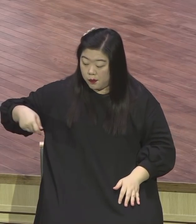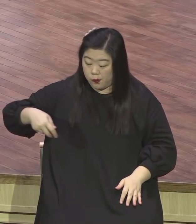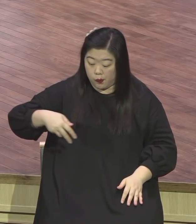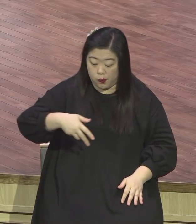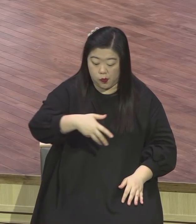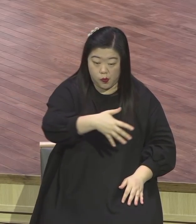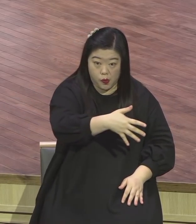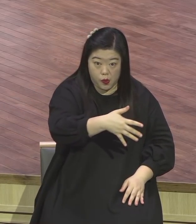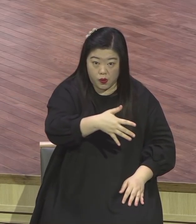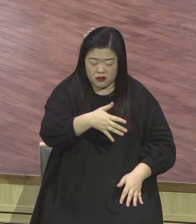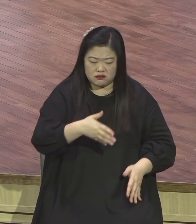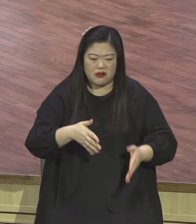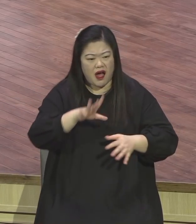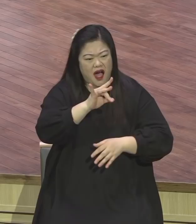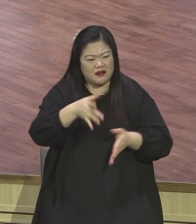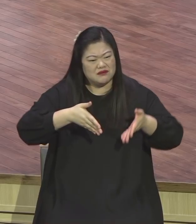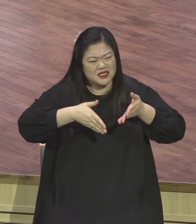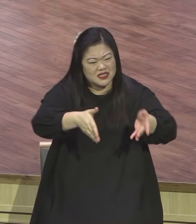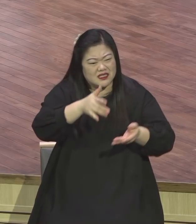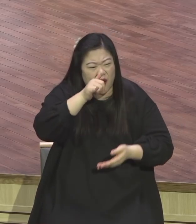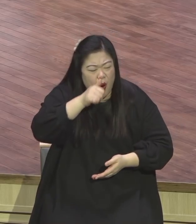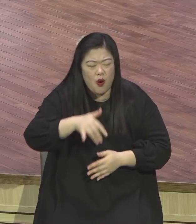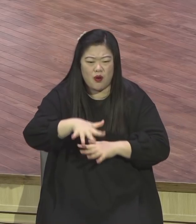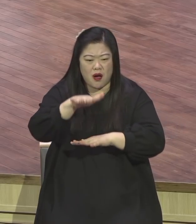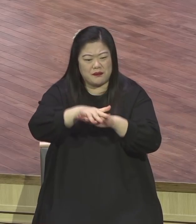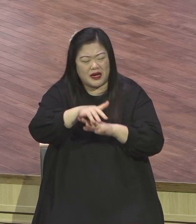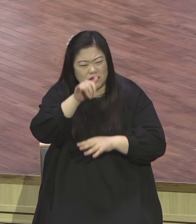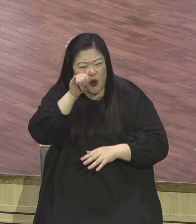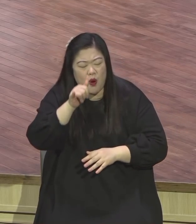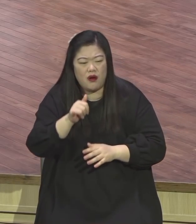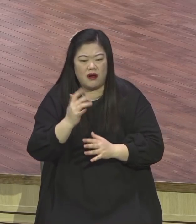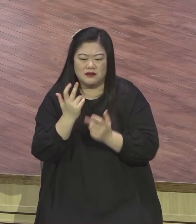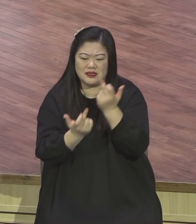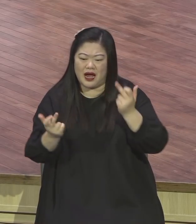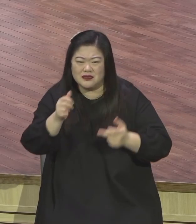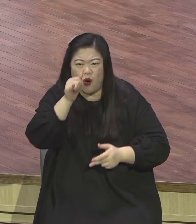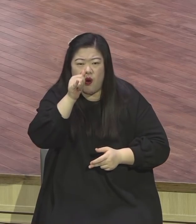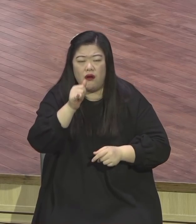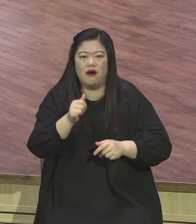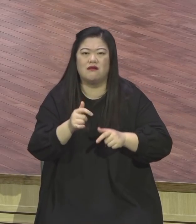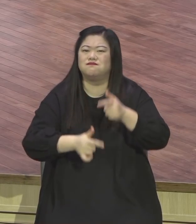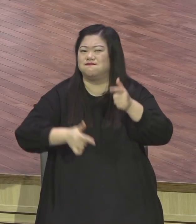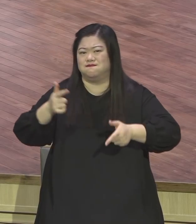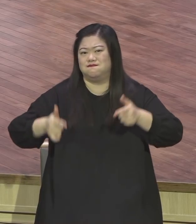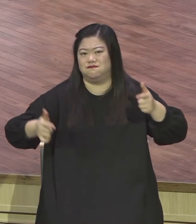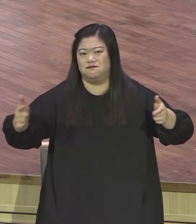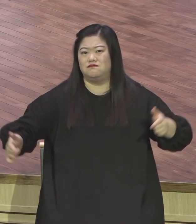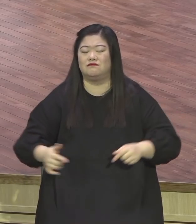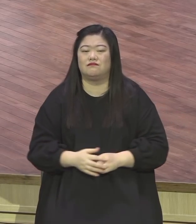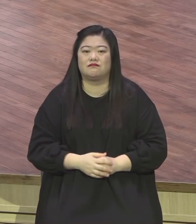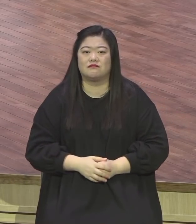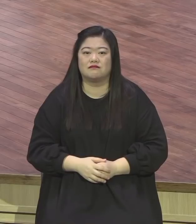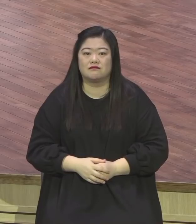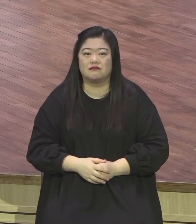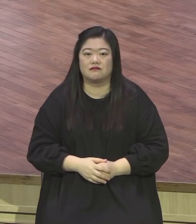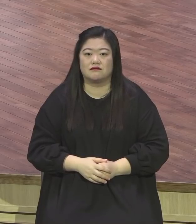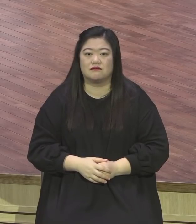그렇게 주석을 보면 나와 있어요. 이렇게 길가에 떨어진 시들은 어떻게 돼요? 사람들이